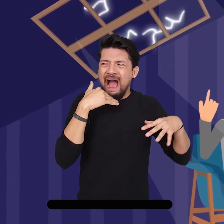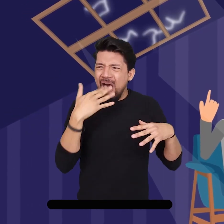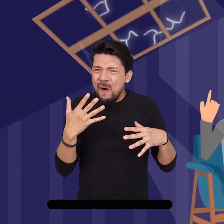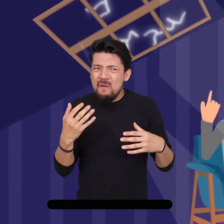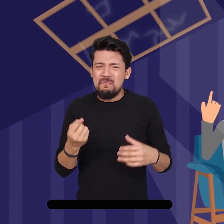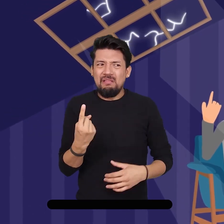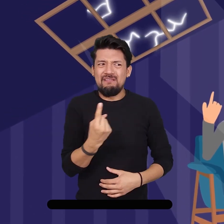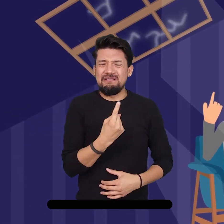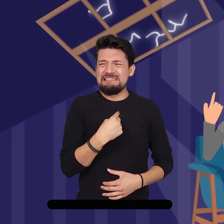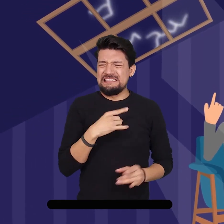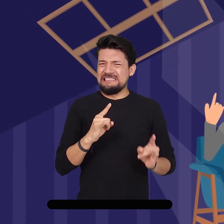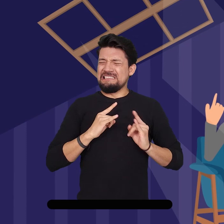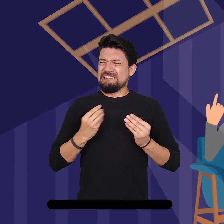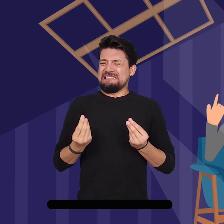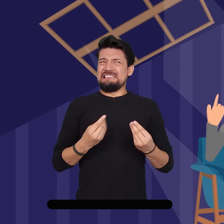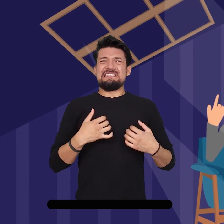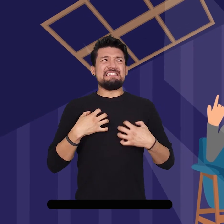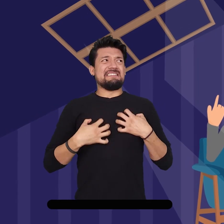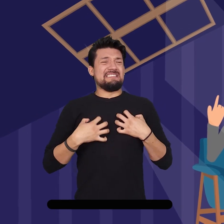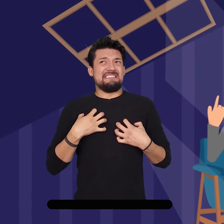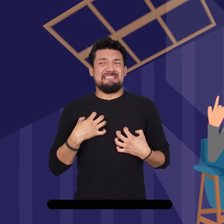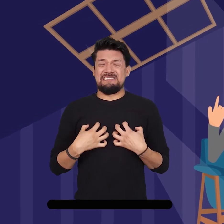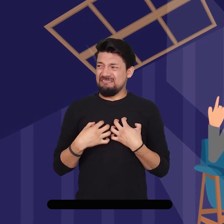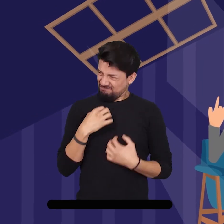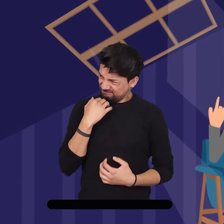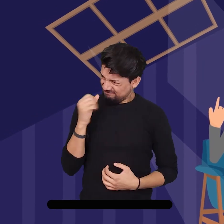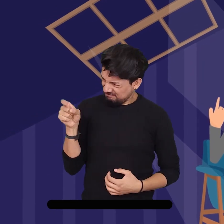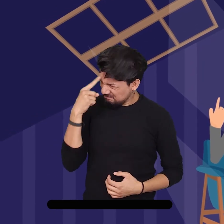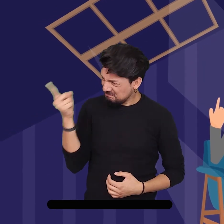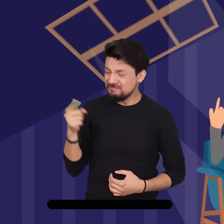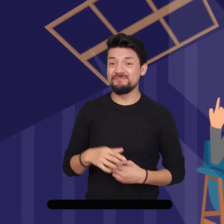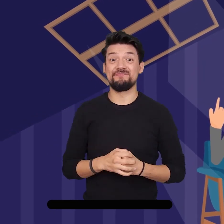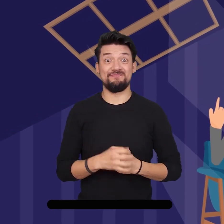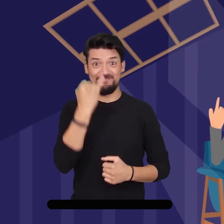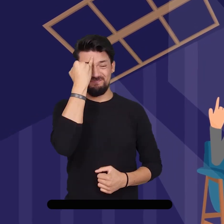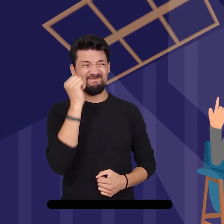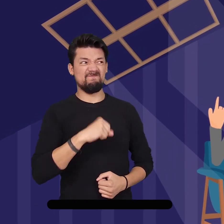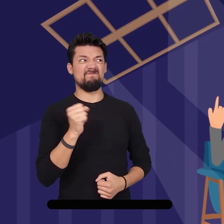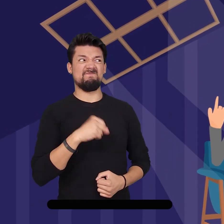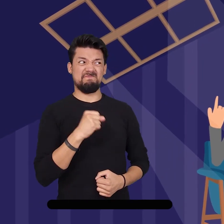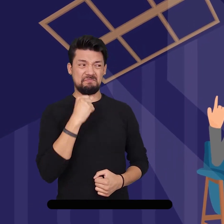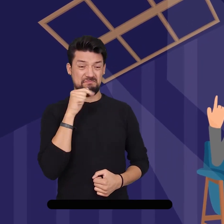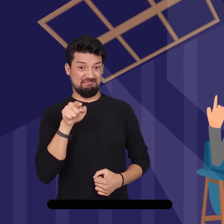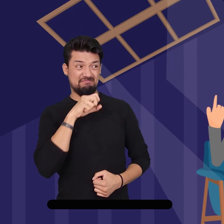o espíritus. Eso da mucho miedo. ¿No te pasa igual? Josué respondió.